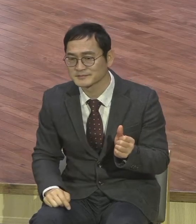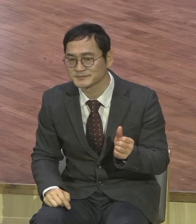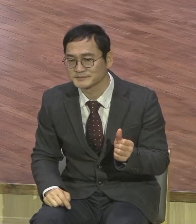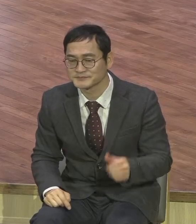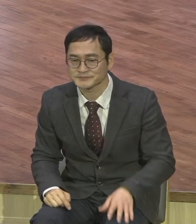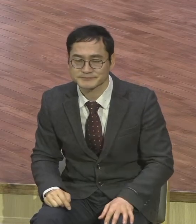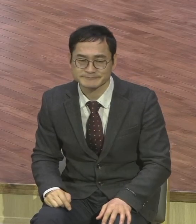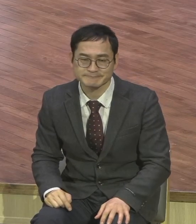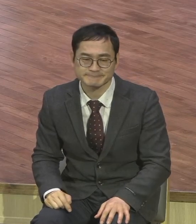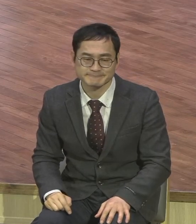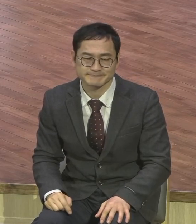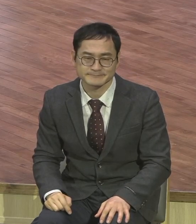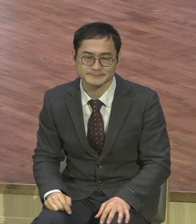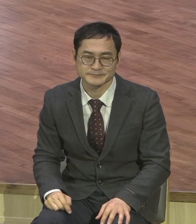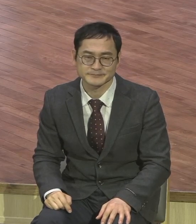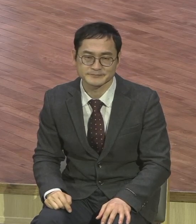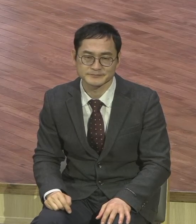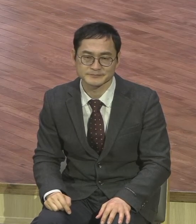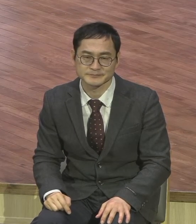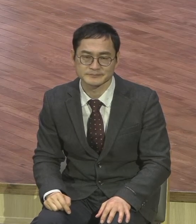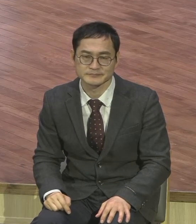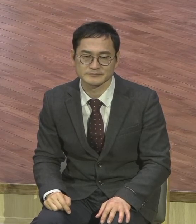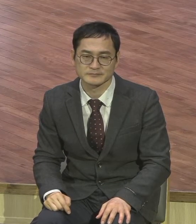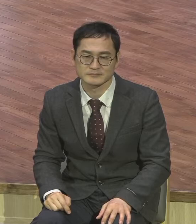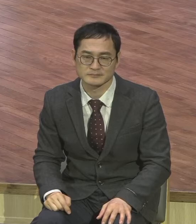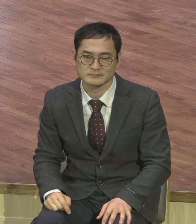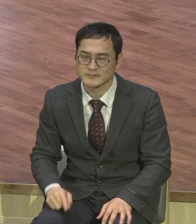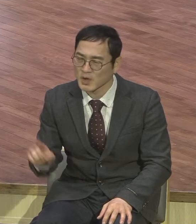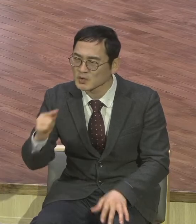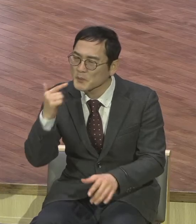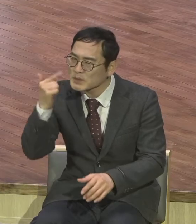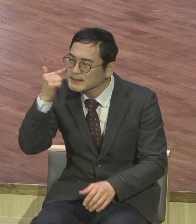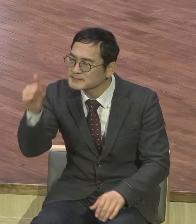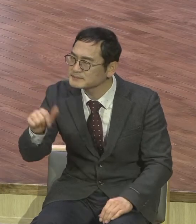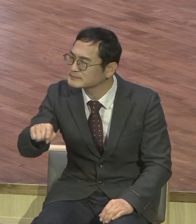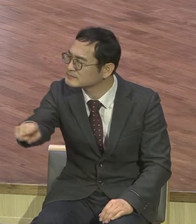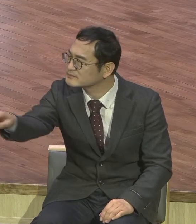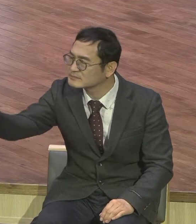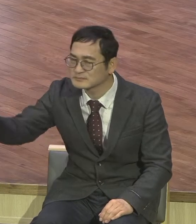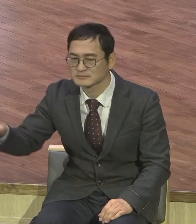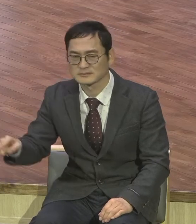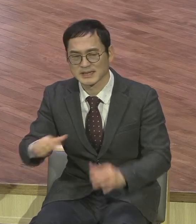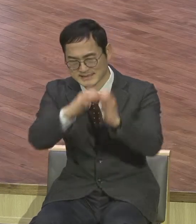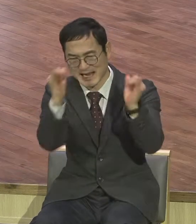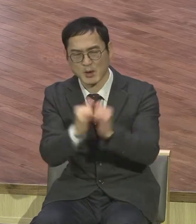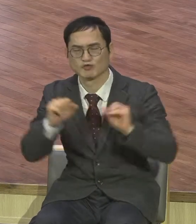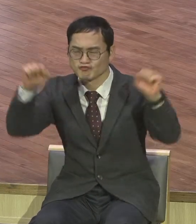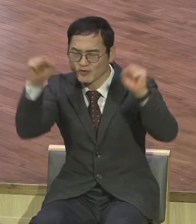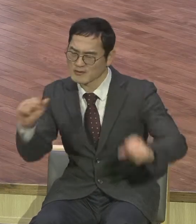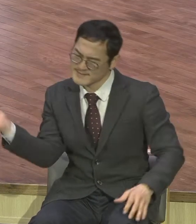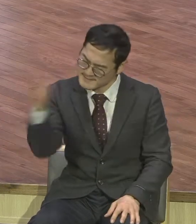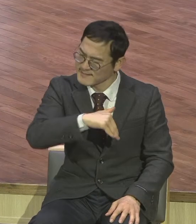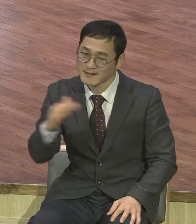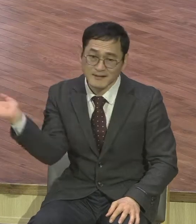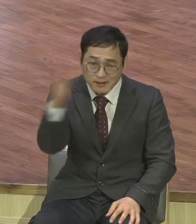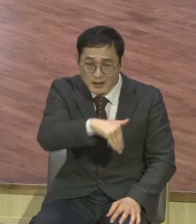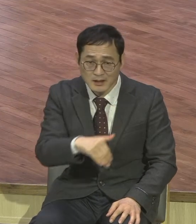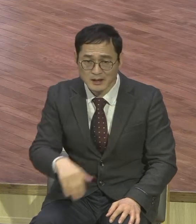적극적으로 하셔야 된다. 이런 주장하지요. 이 주장들이요. 끝으로 볼 땐 일이 있는 것처럼